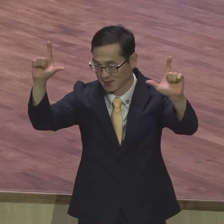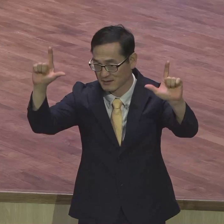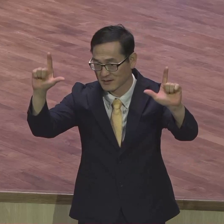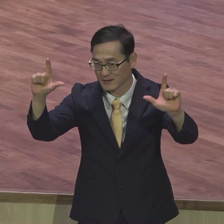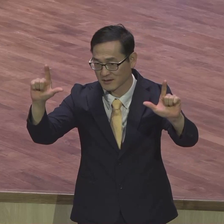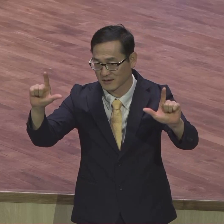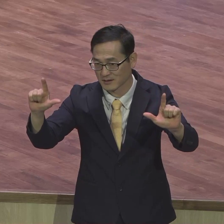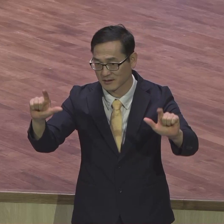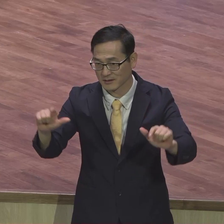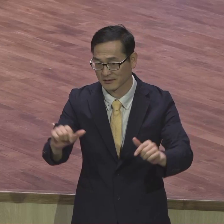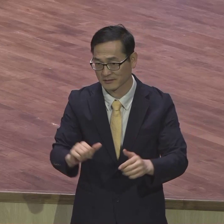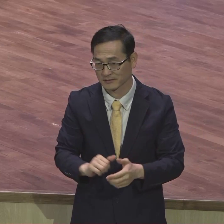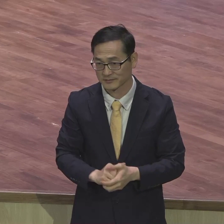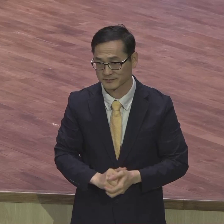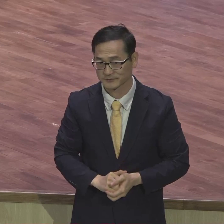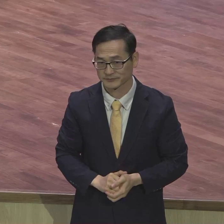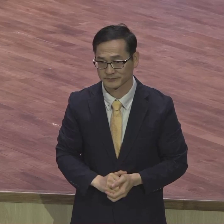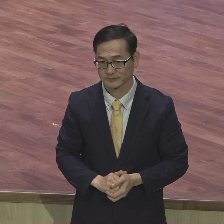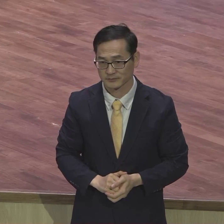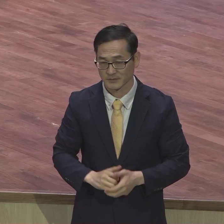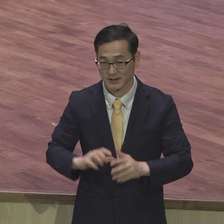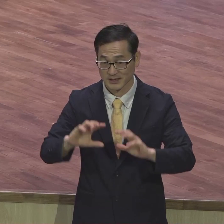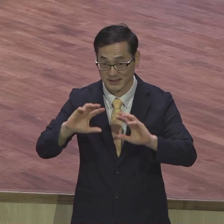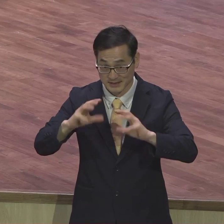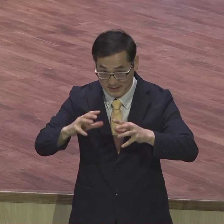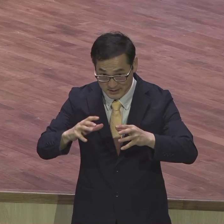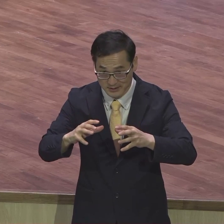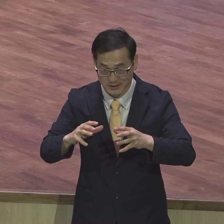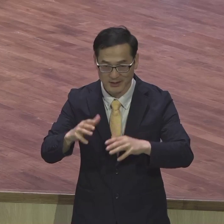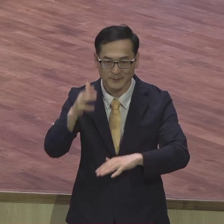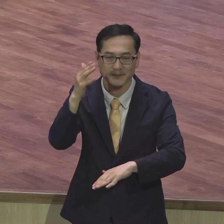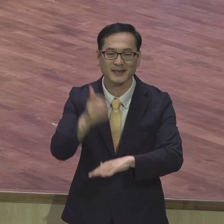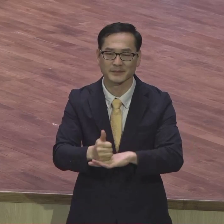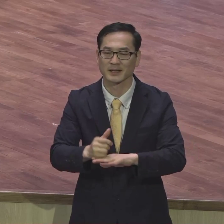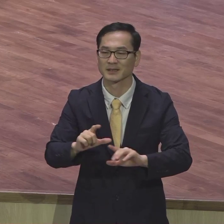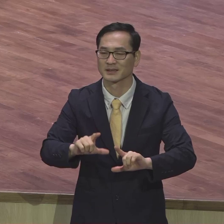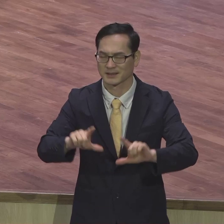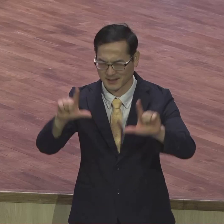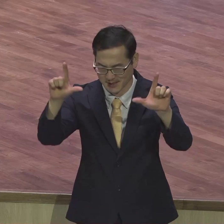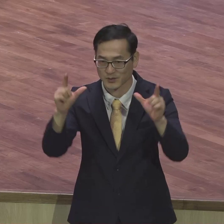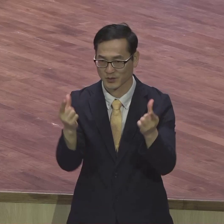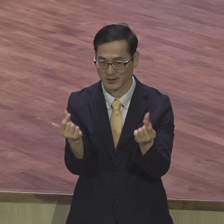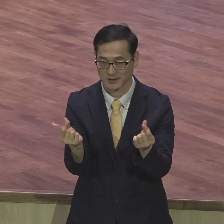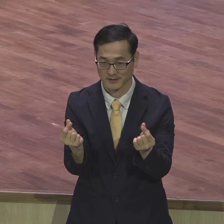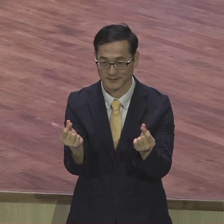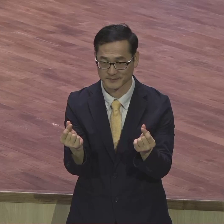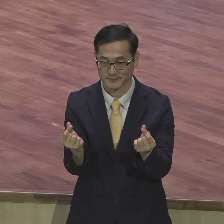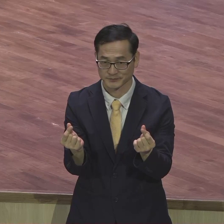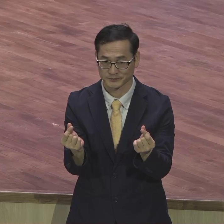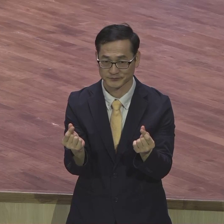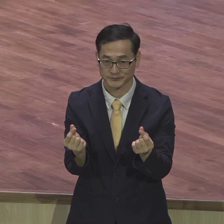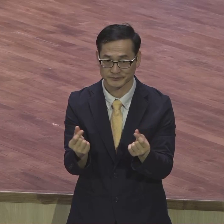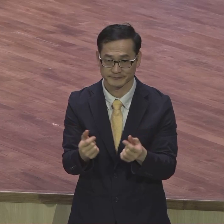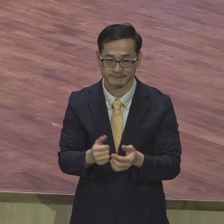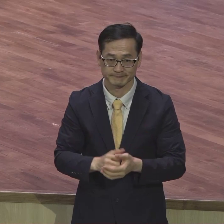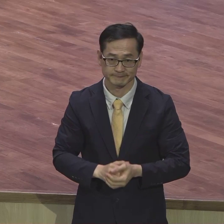지구 종말이 하나님이 이 빛을 거둡니다 해가